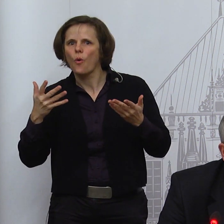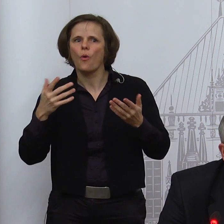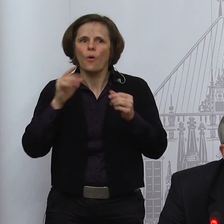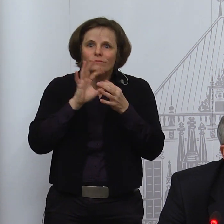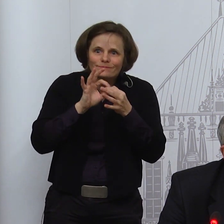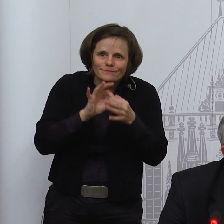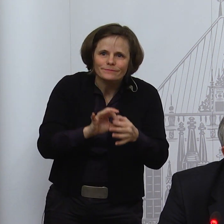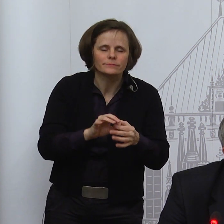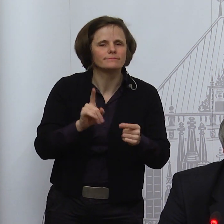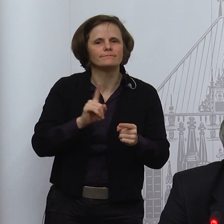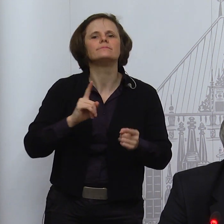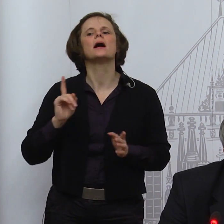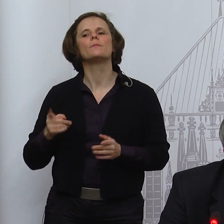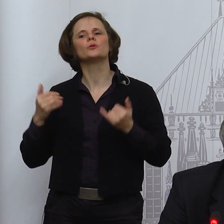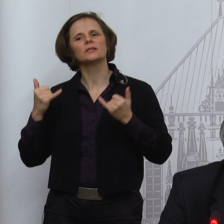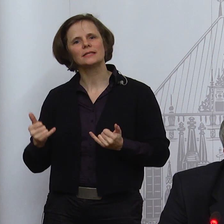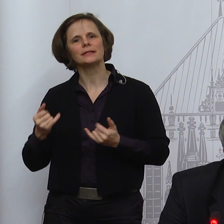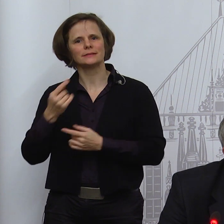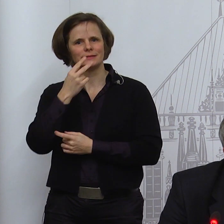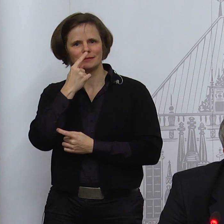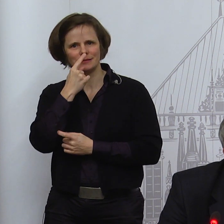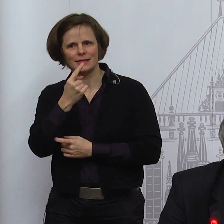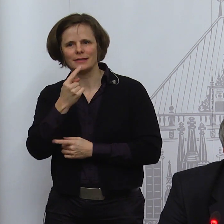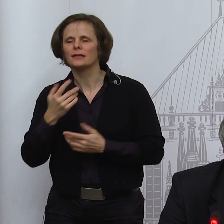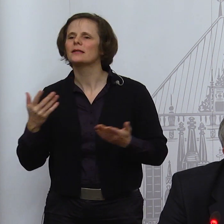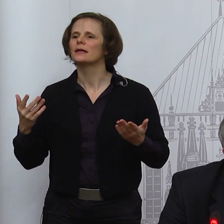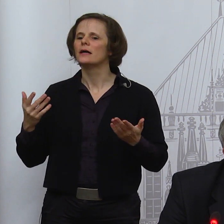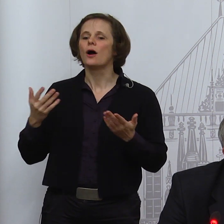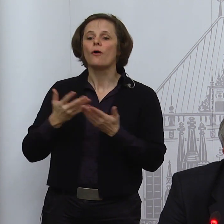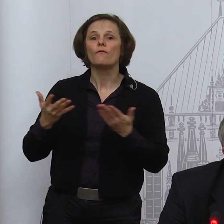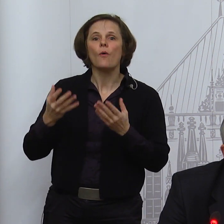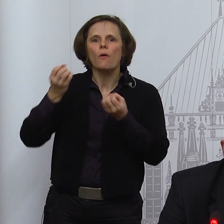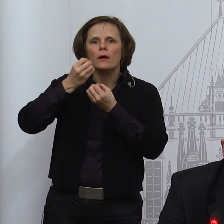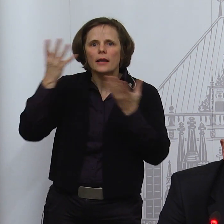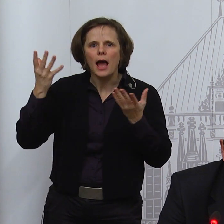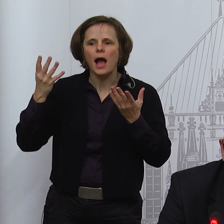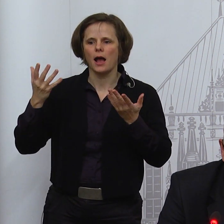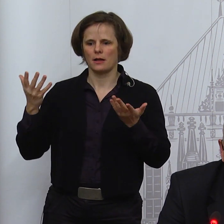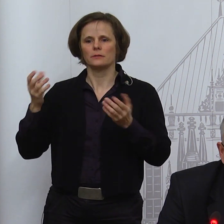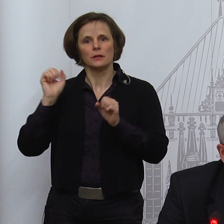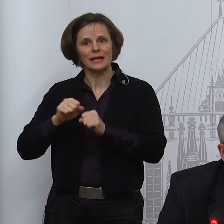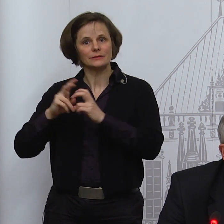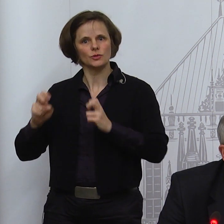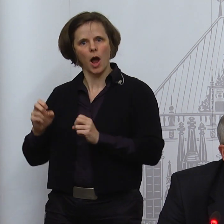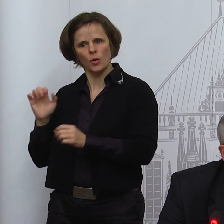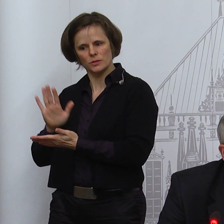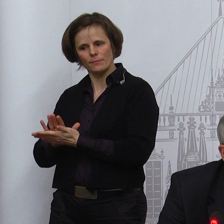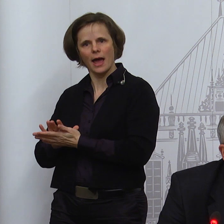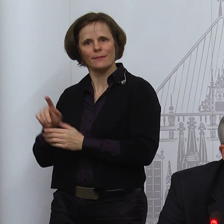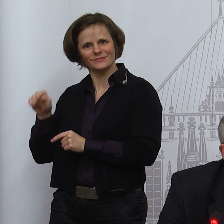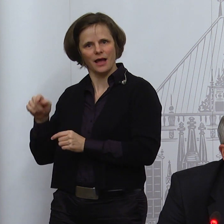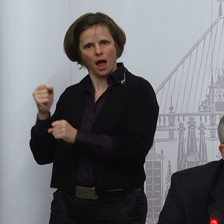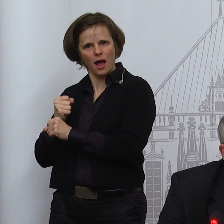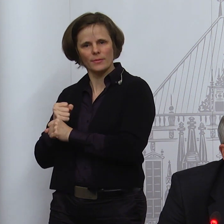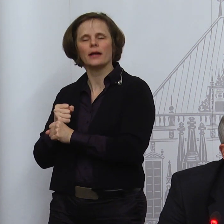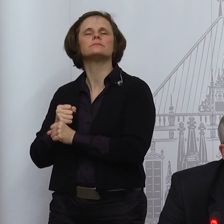Fällen tätig zu werden, wo es sehr klar und eindeutig ist, dass Homeoffice möglich ist. Das hat ja der Frühjahrs-Lockdown gezeigt, dass